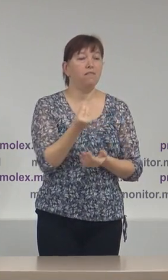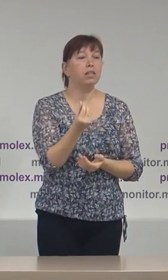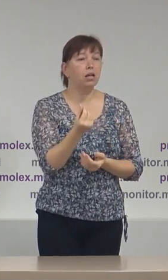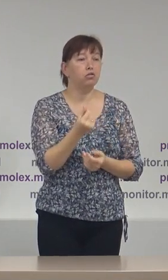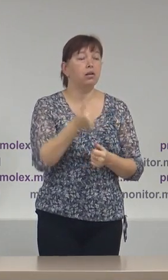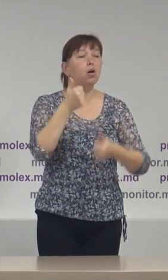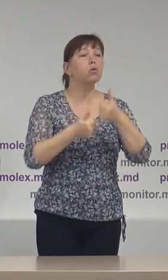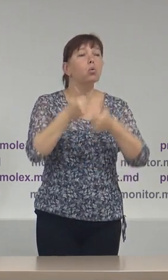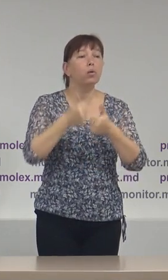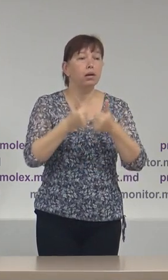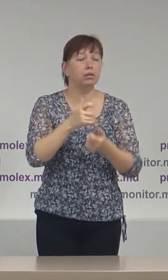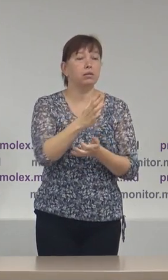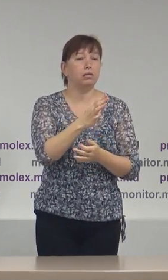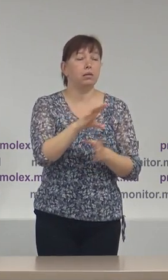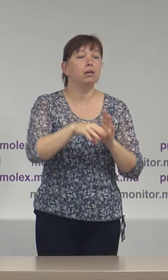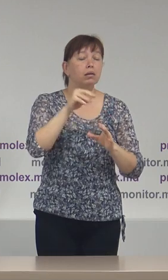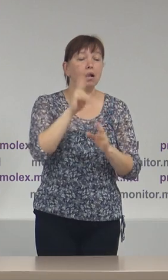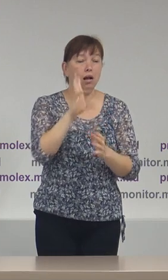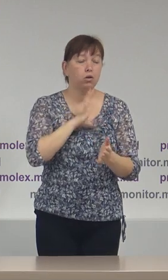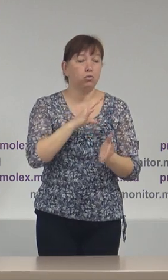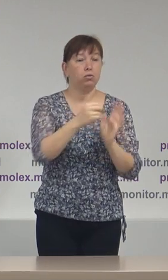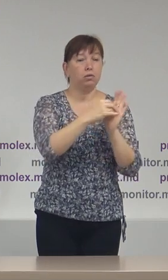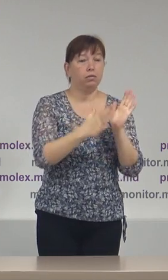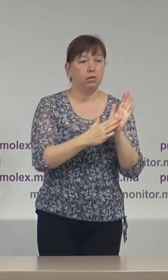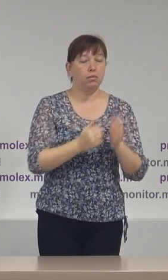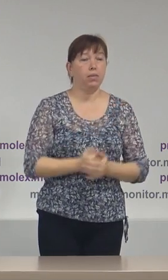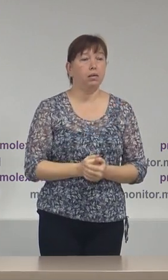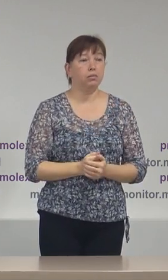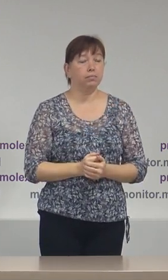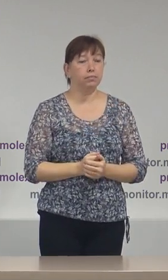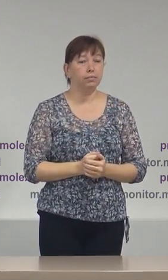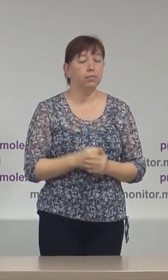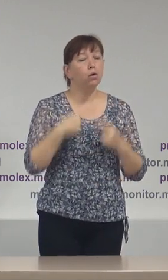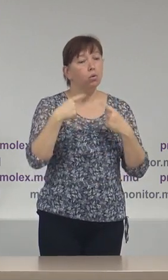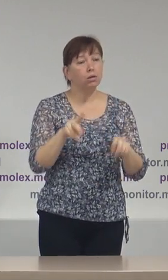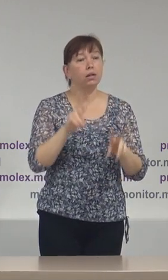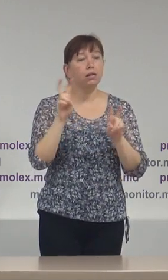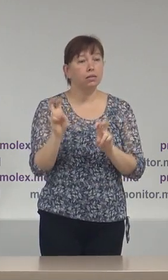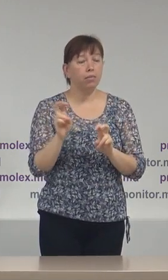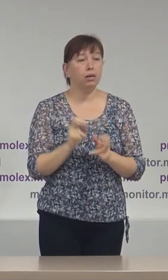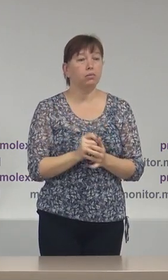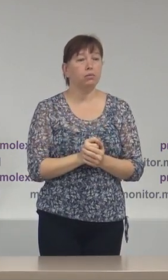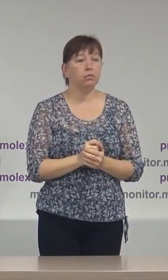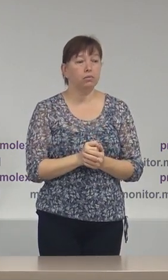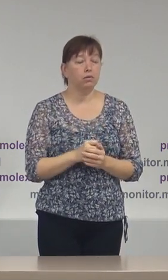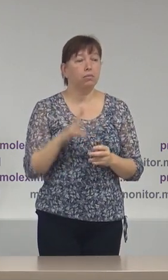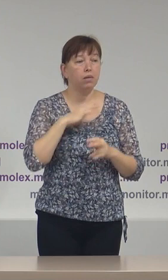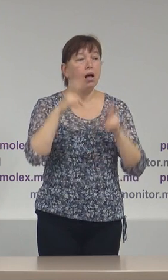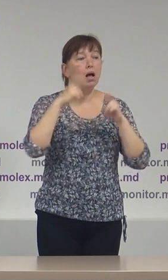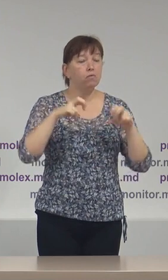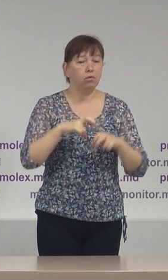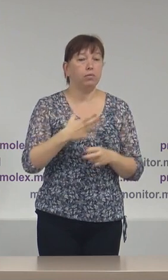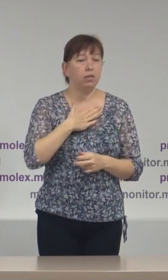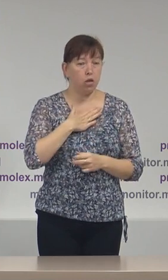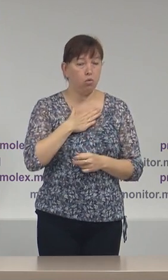candidatelor desemnați. Un alt aspect analizat de